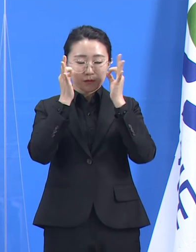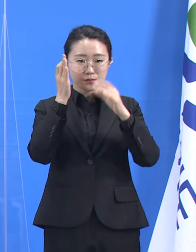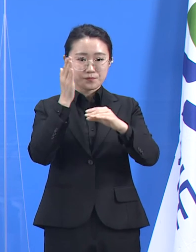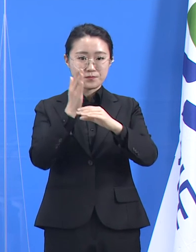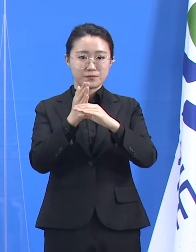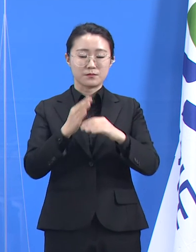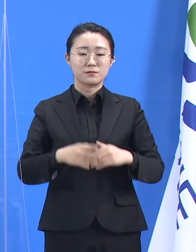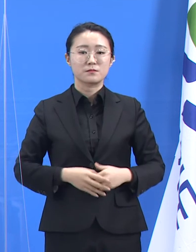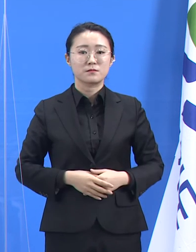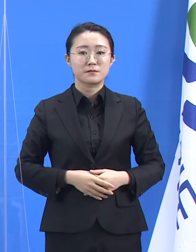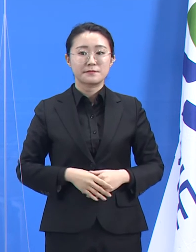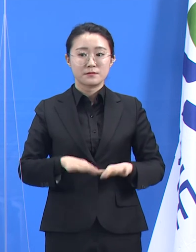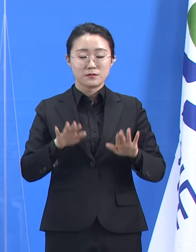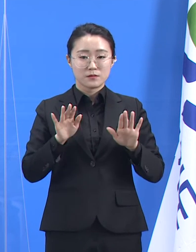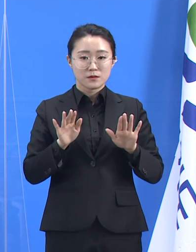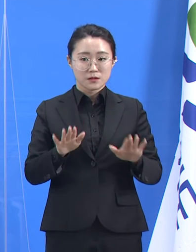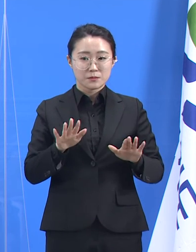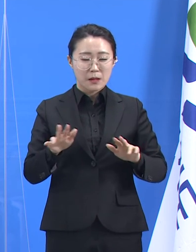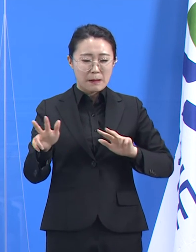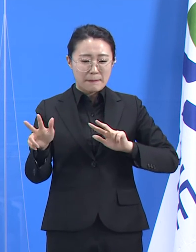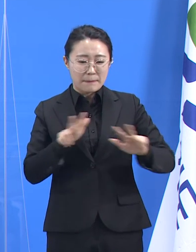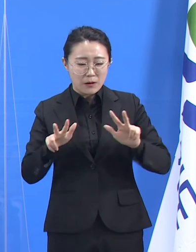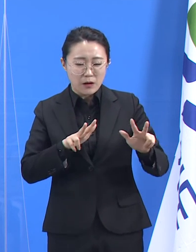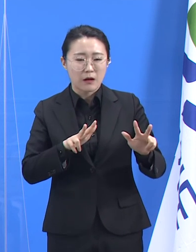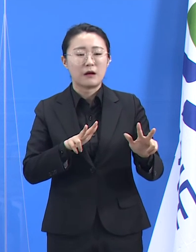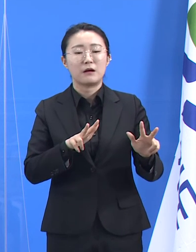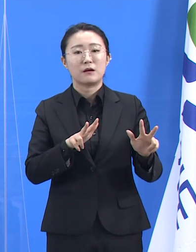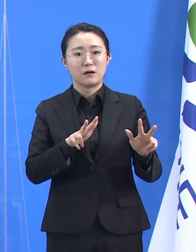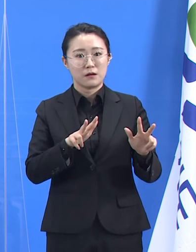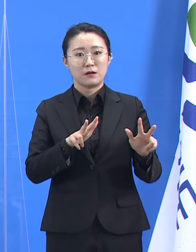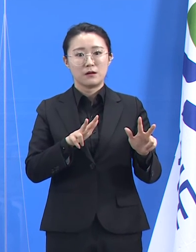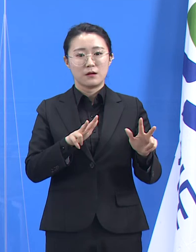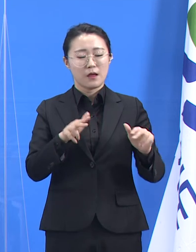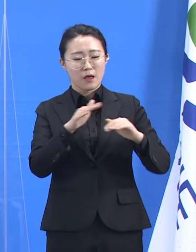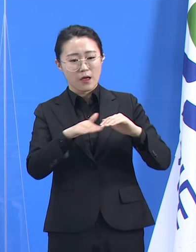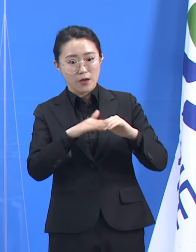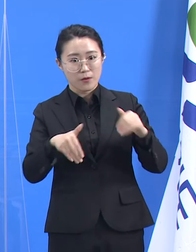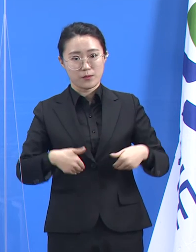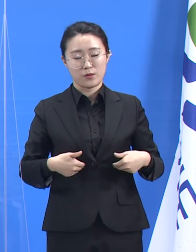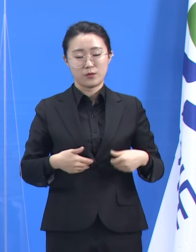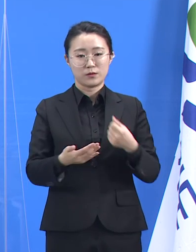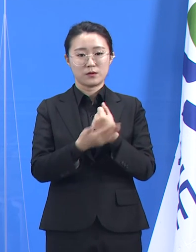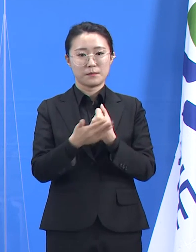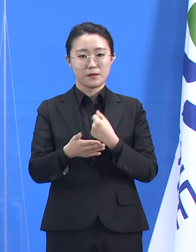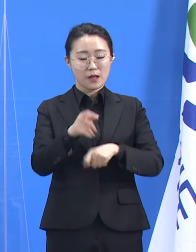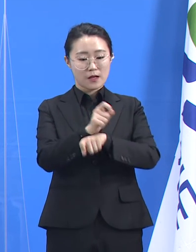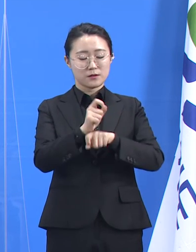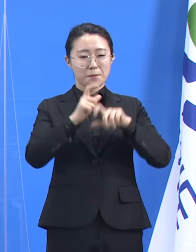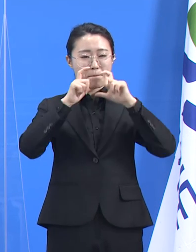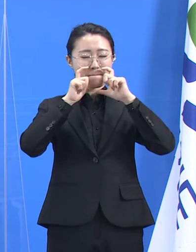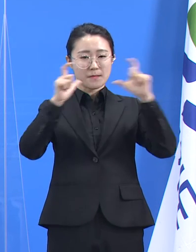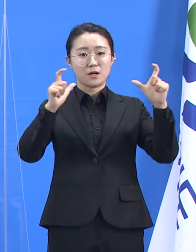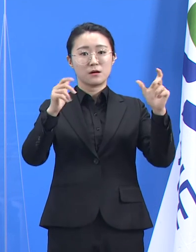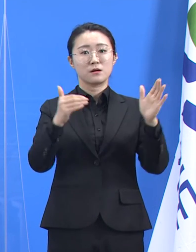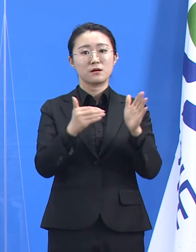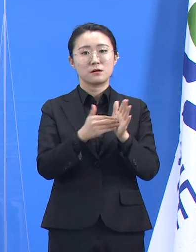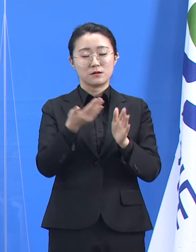지금은 당장의 불길을 진화하는 것이 급함으로 행정명령 같은 강력한 방법을 사용할 수밖에 없었지만